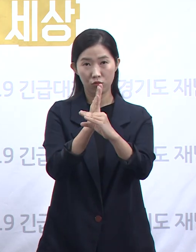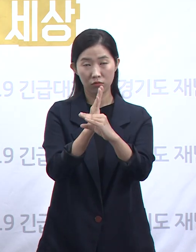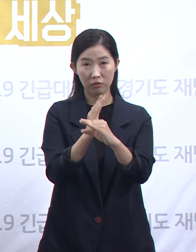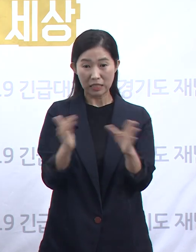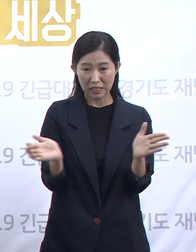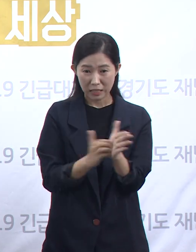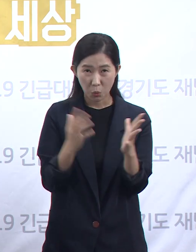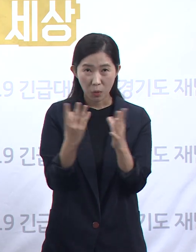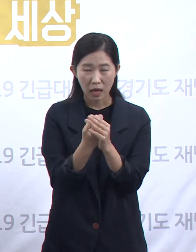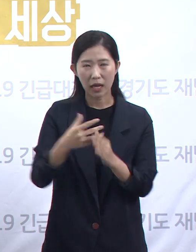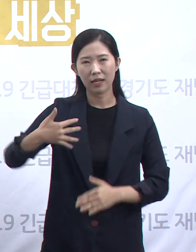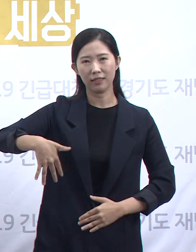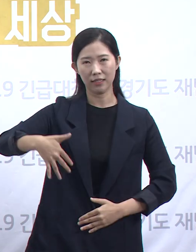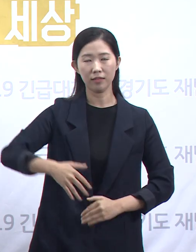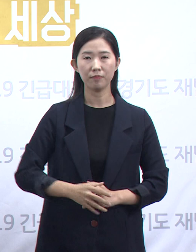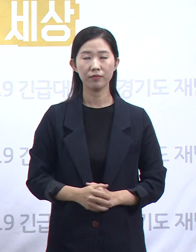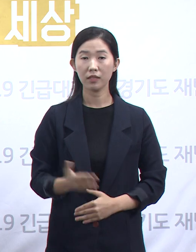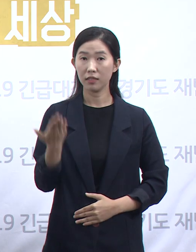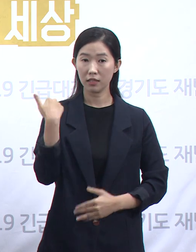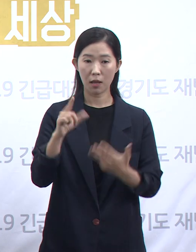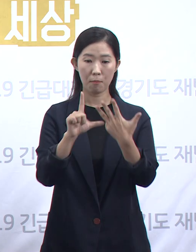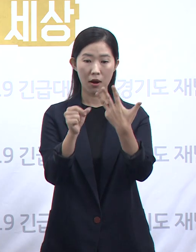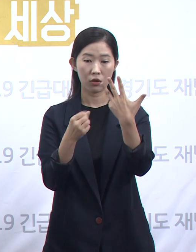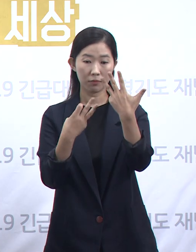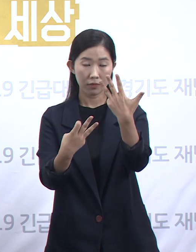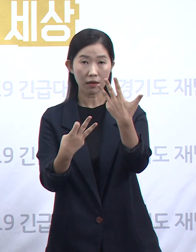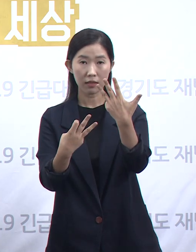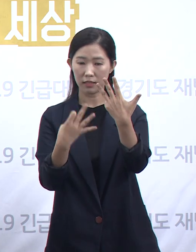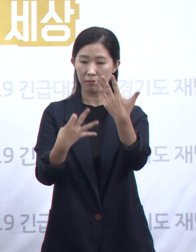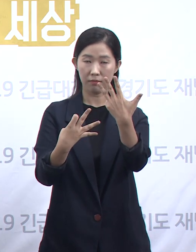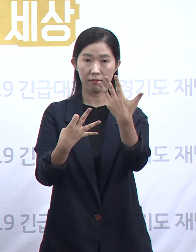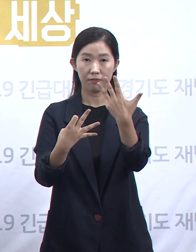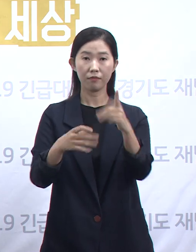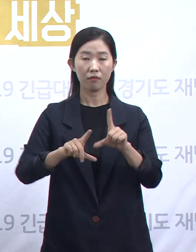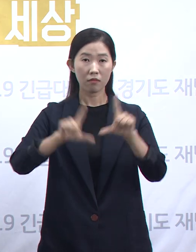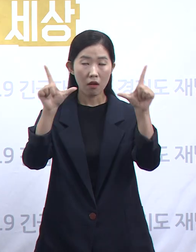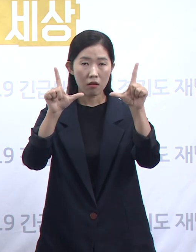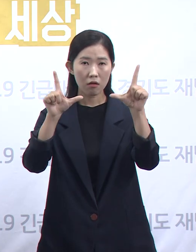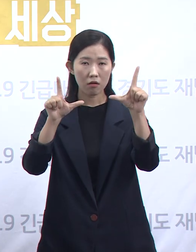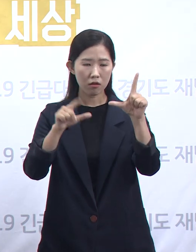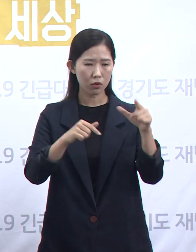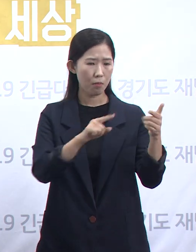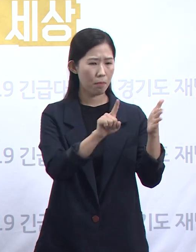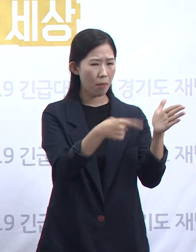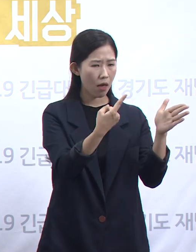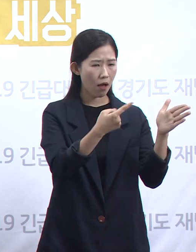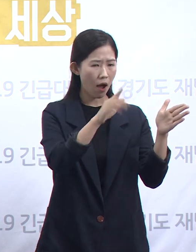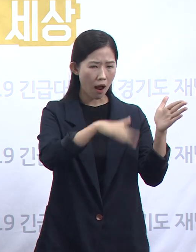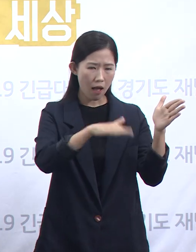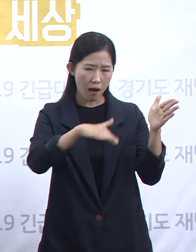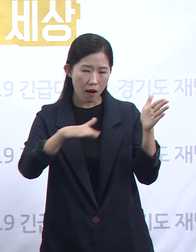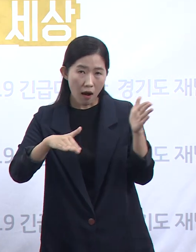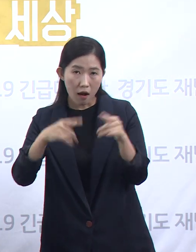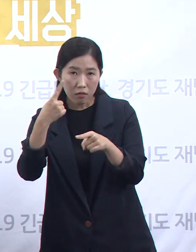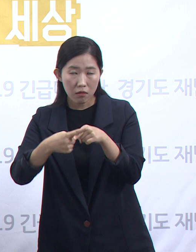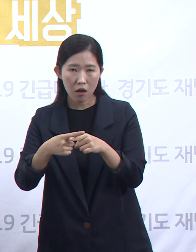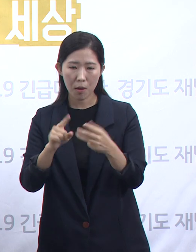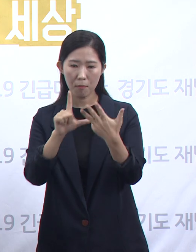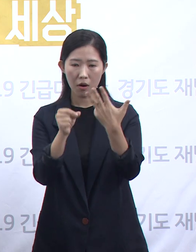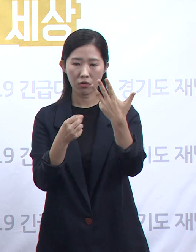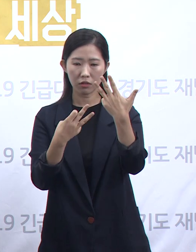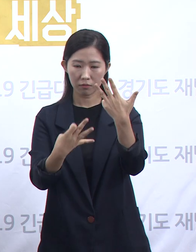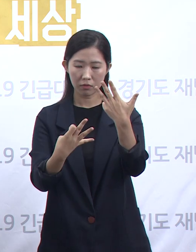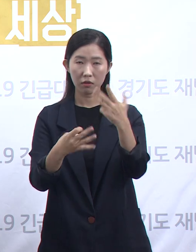지난 8월 14일은 처음으로 1일 확진자가 100명을 넘겼던 날이었습니다. 경기도에서는 첫